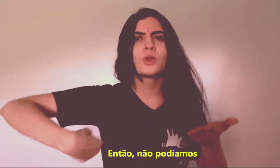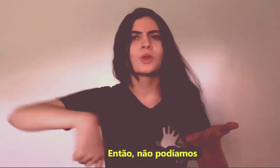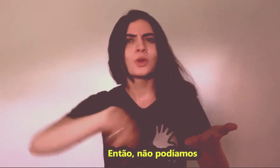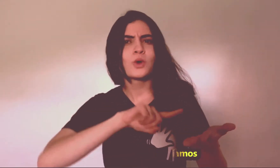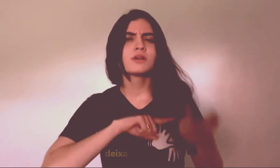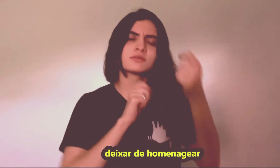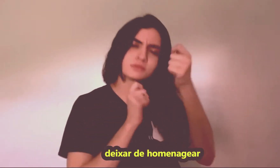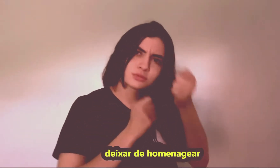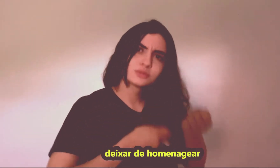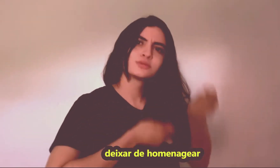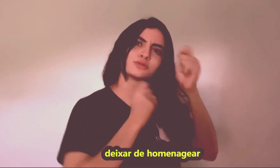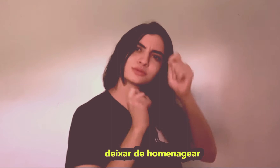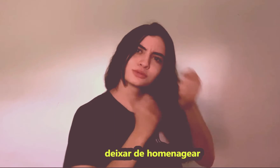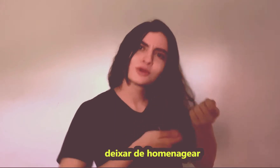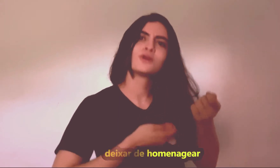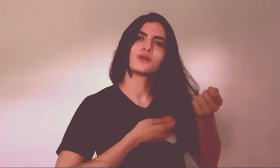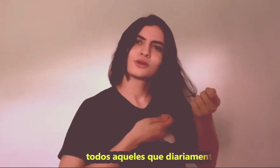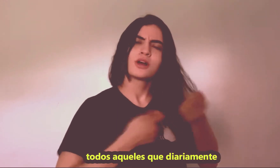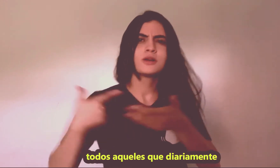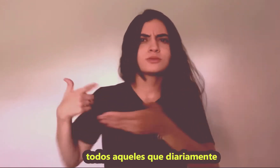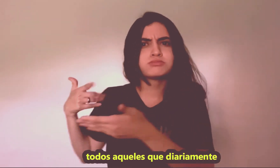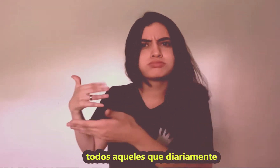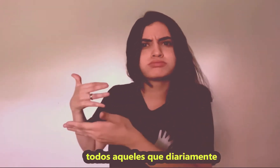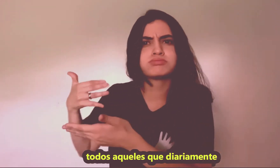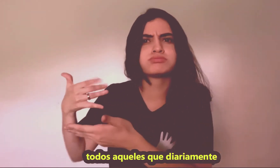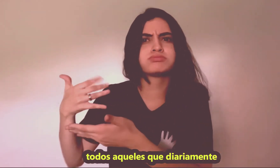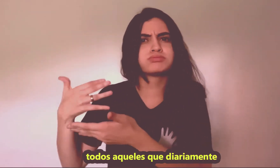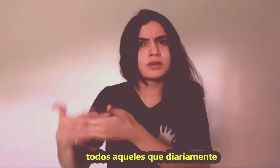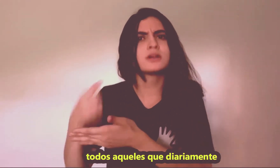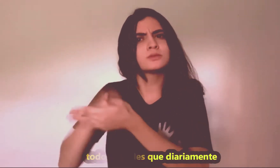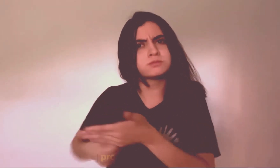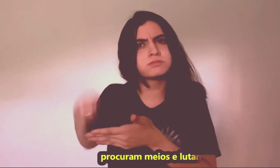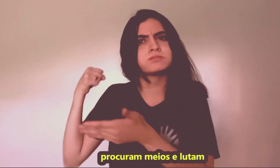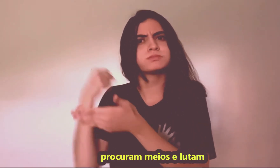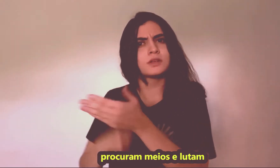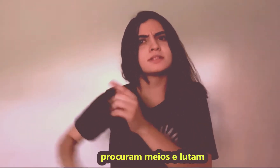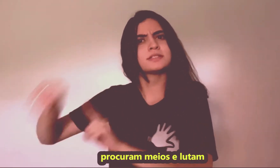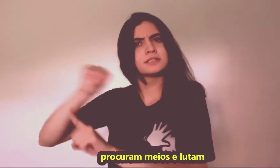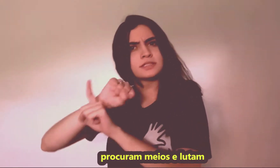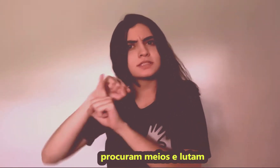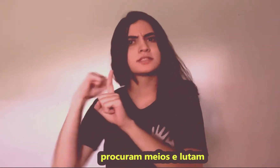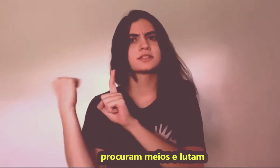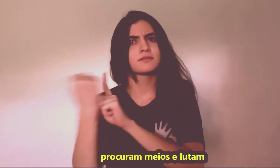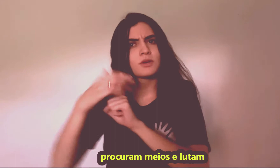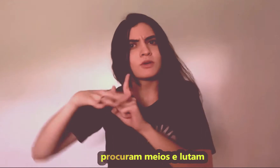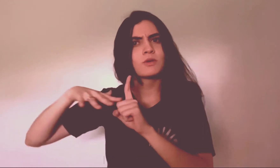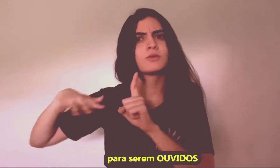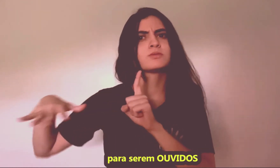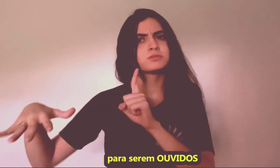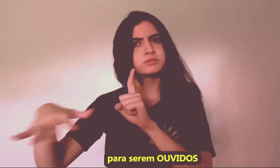podíamos deixar de homenagear todos aqueles que diariamente procuram por meios e lutam para